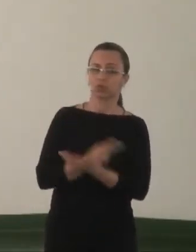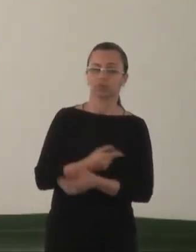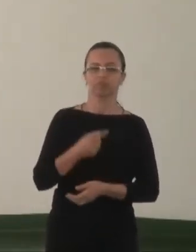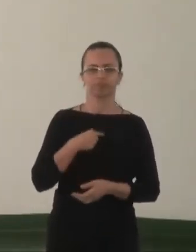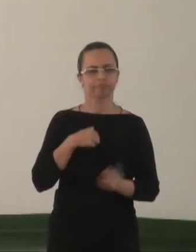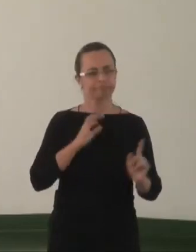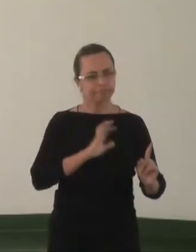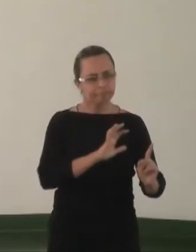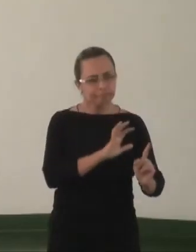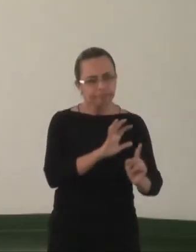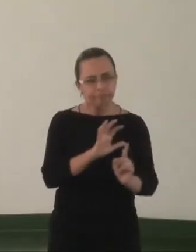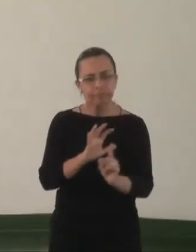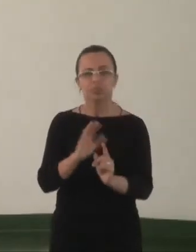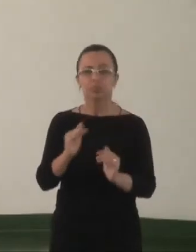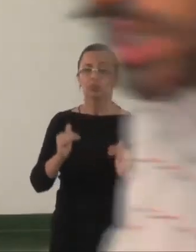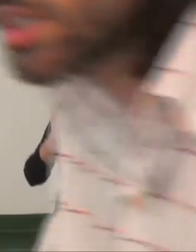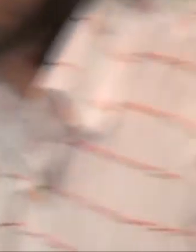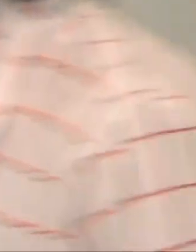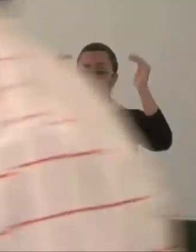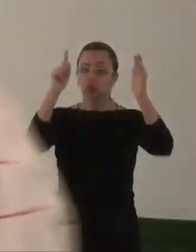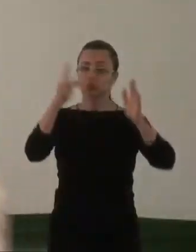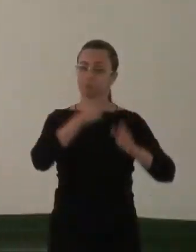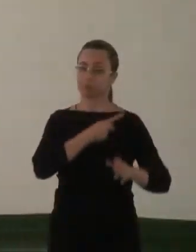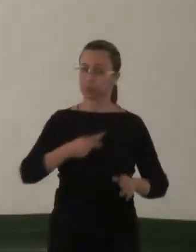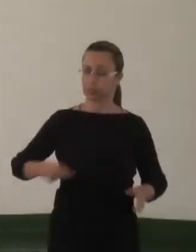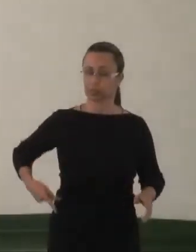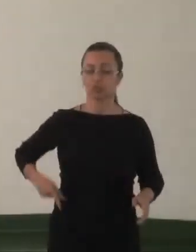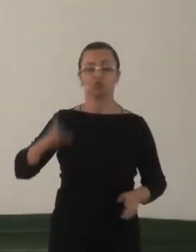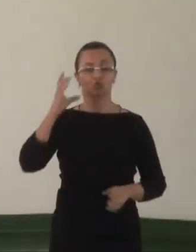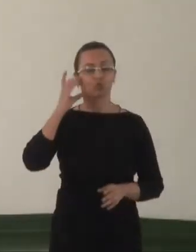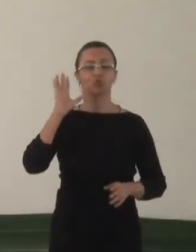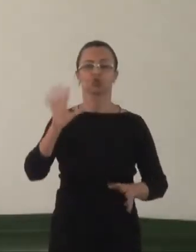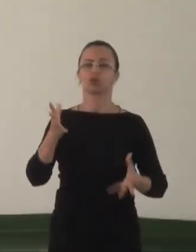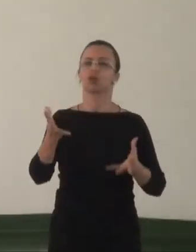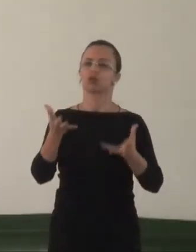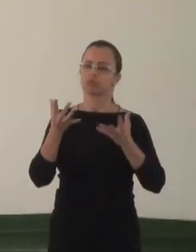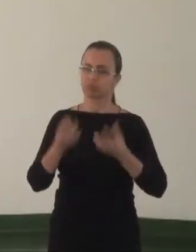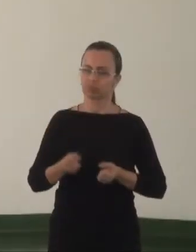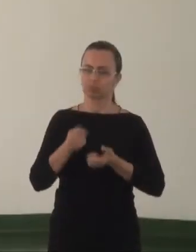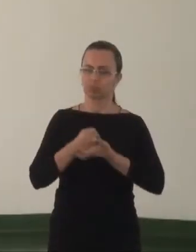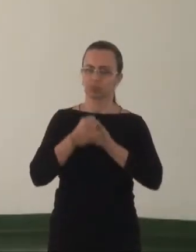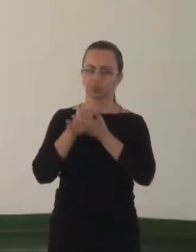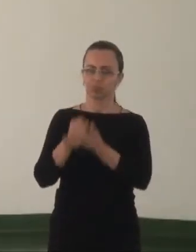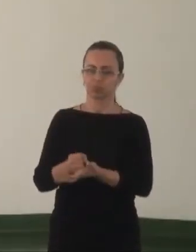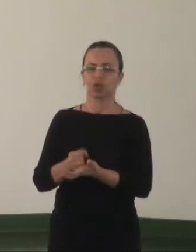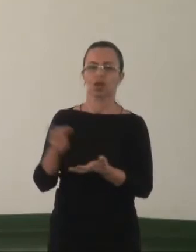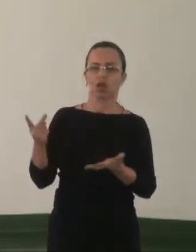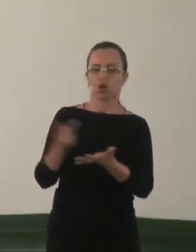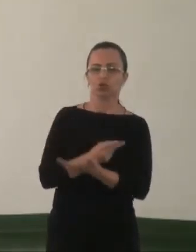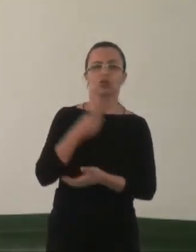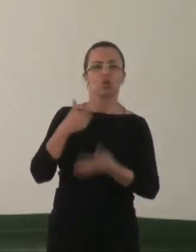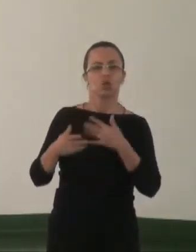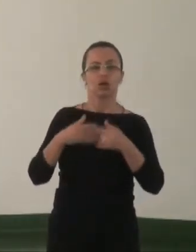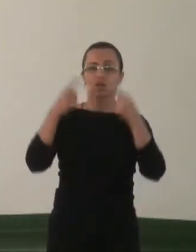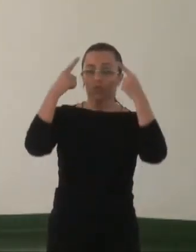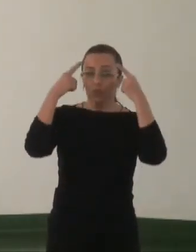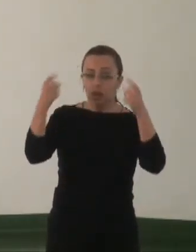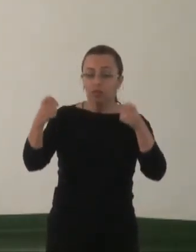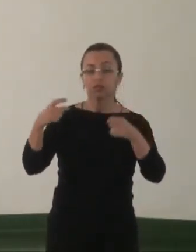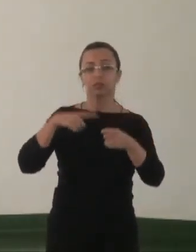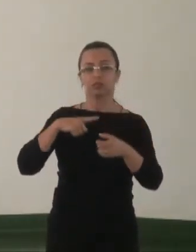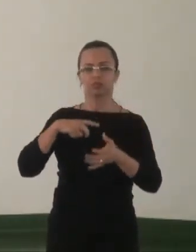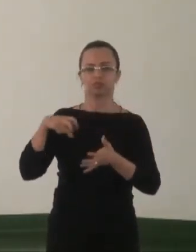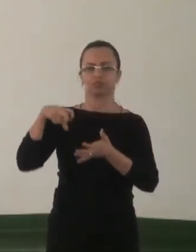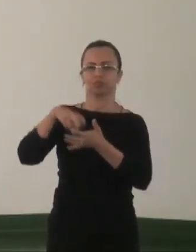sensibilizar a maior autoridade do Brasil, que é a Presidenta da República, a apoiar a criminalização da homofobia. Não é possível que o